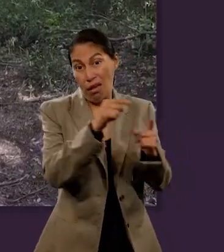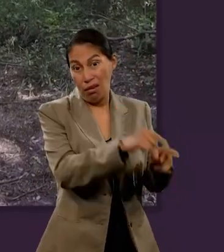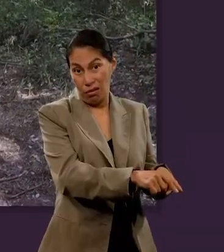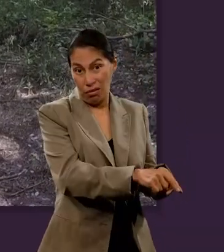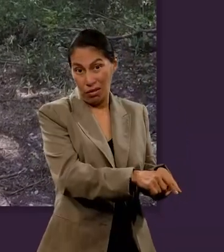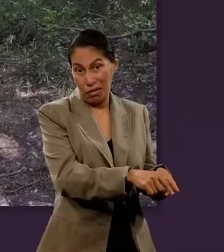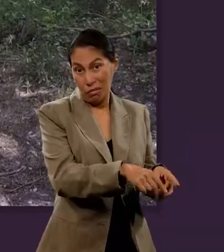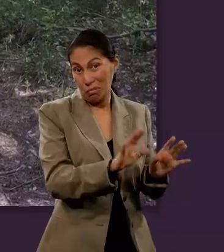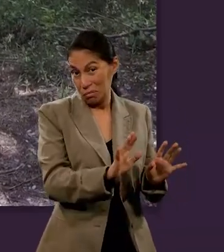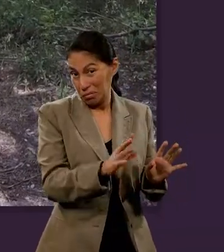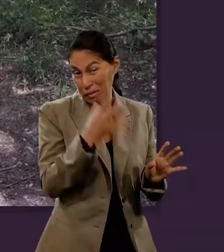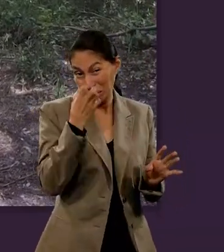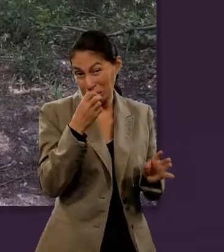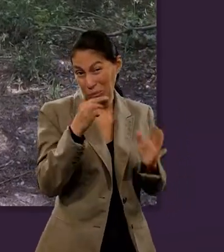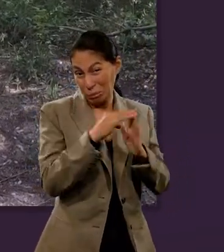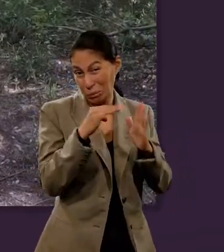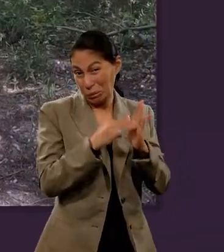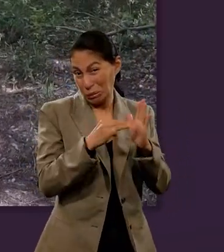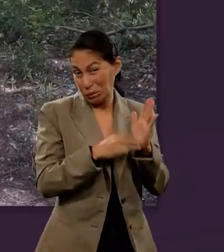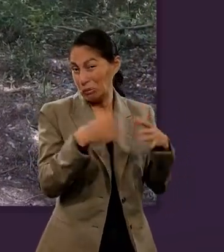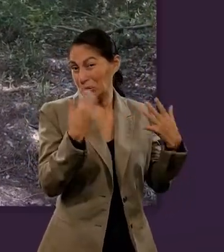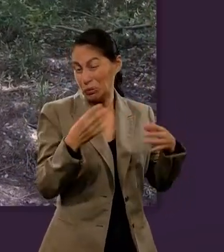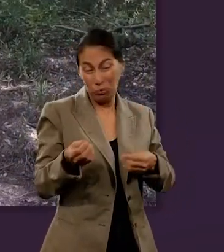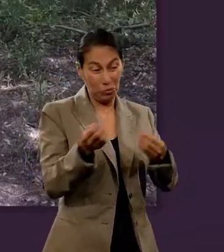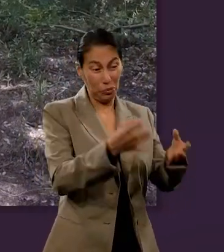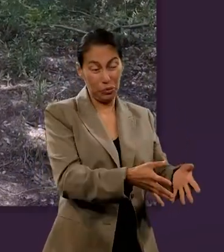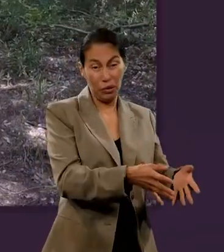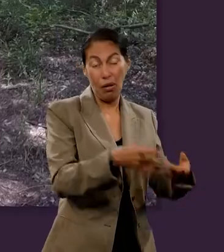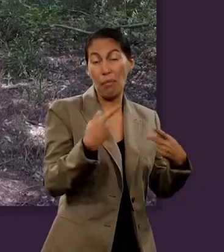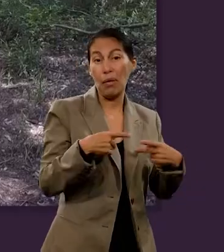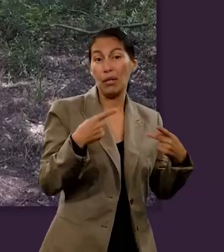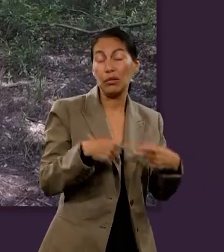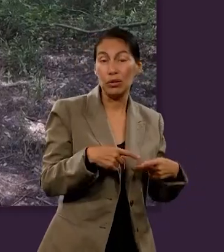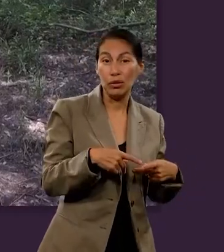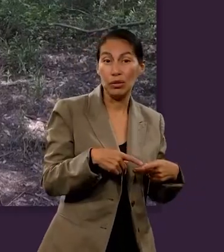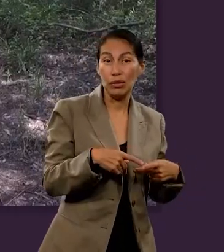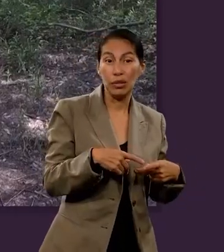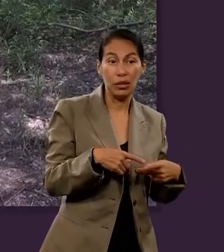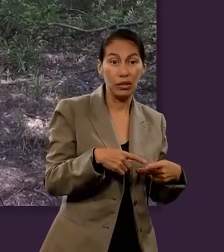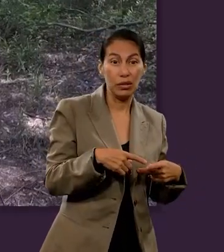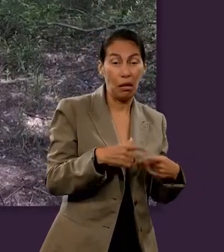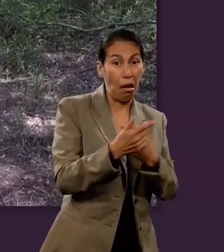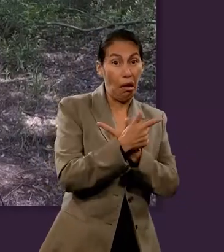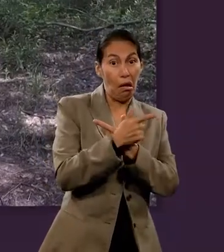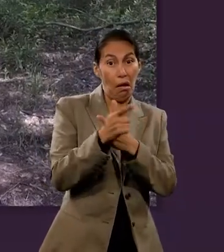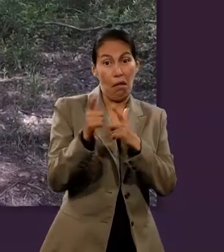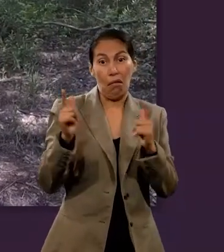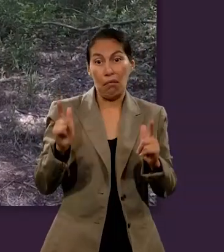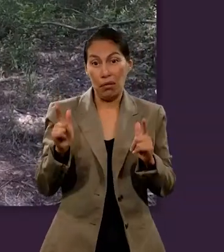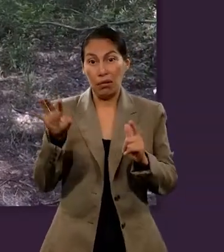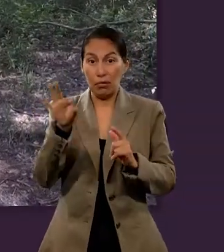parar ahí y tristemente serán millones, será por decisiones personales, porque usaste o usé.